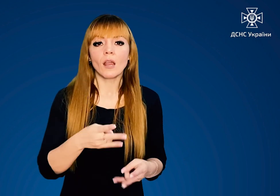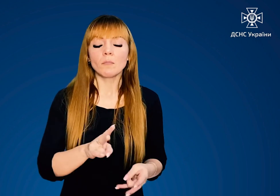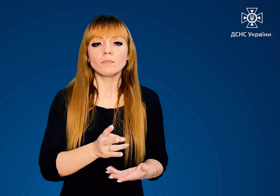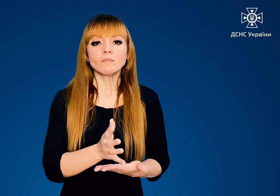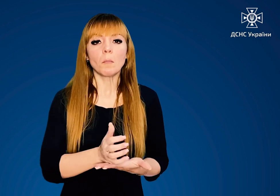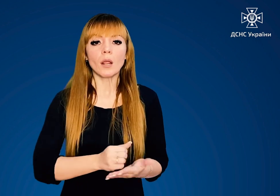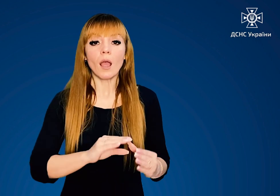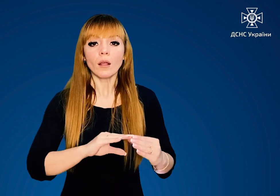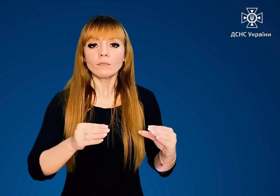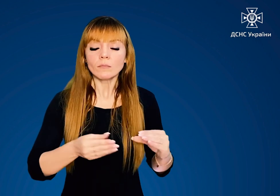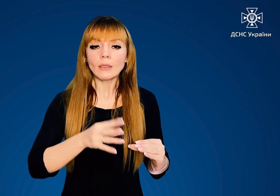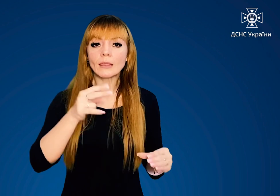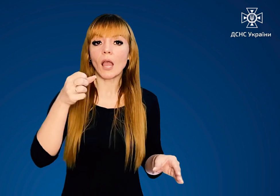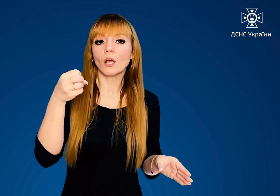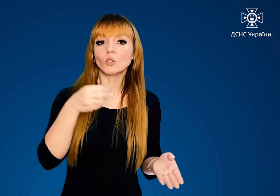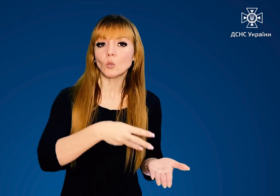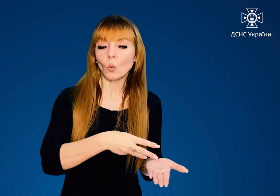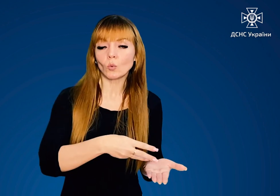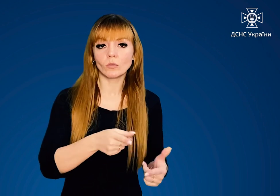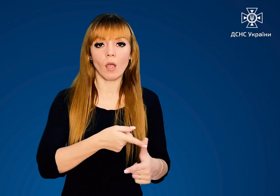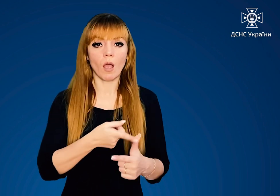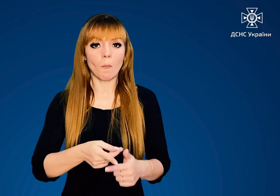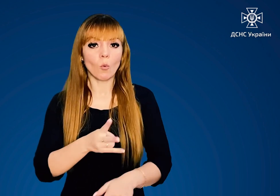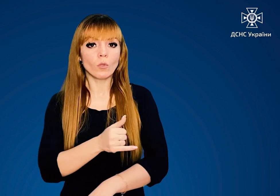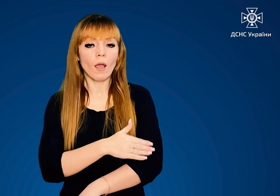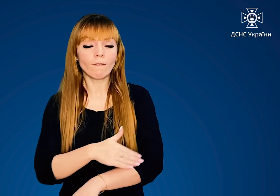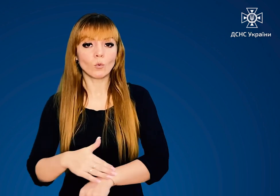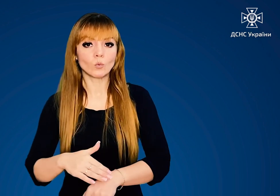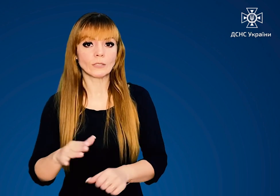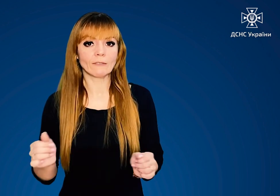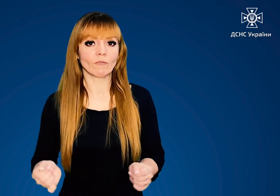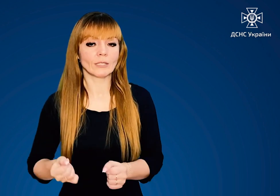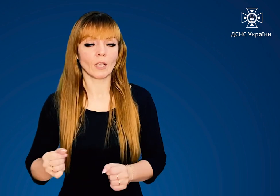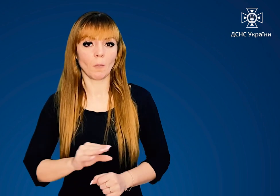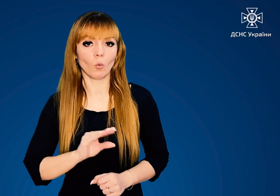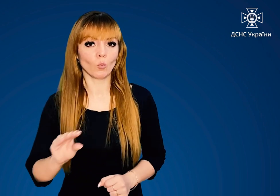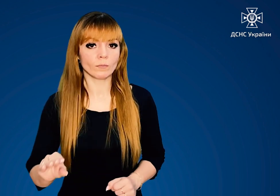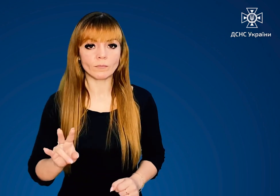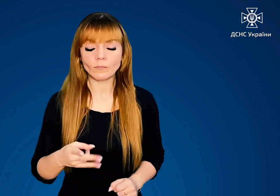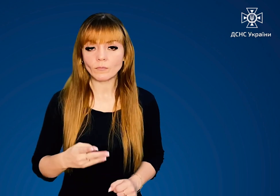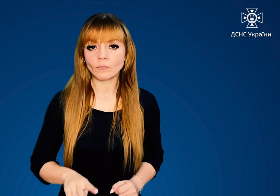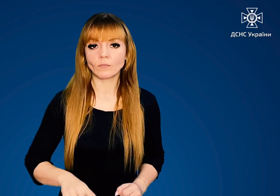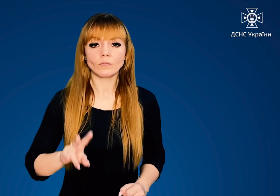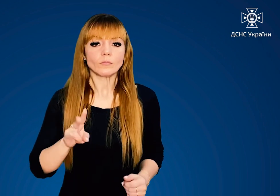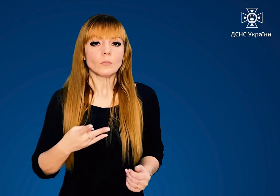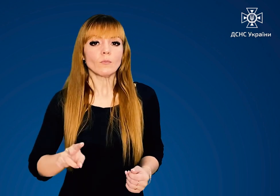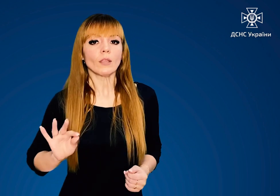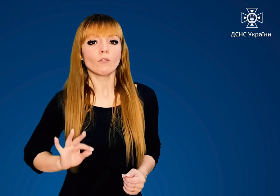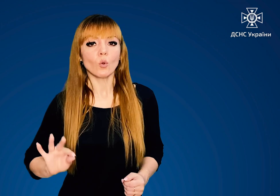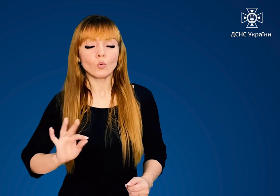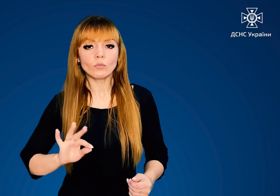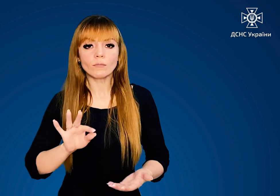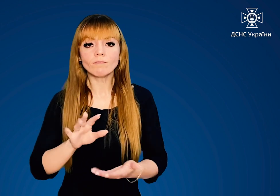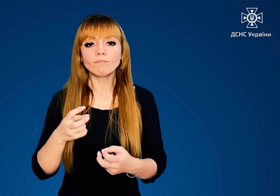зберігайте пристрій на сонці або відкритим на вулиці взимку Не використовуйте